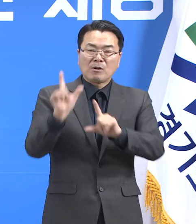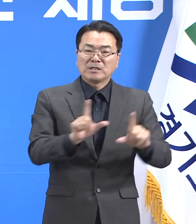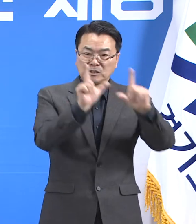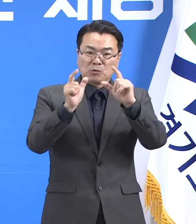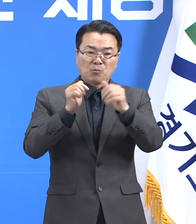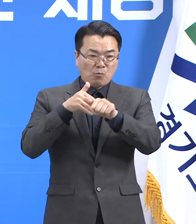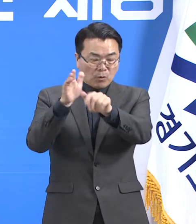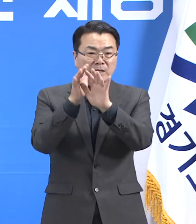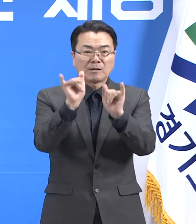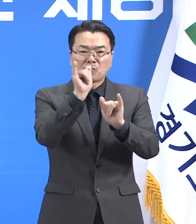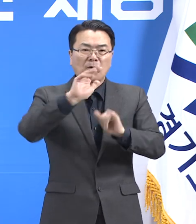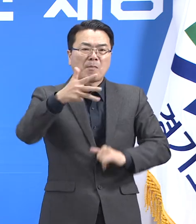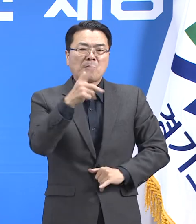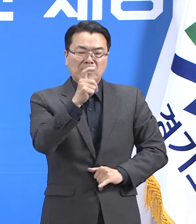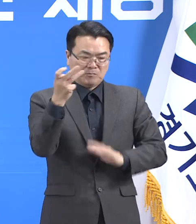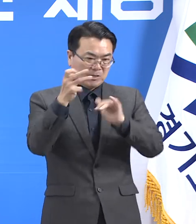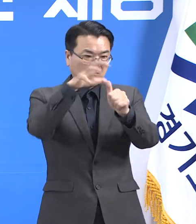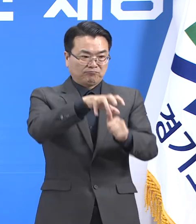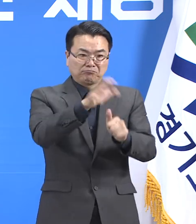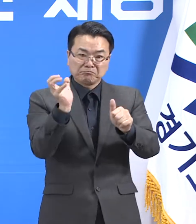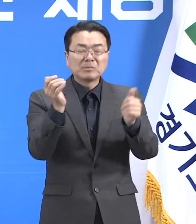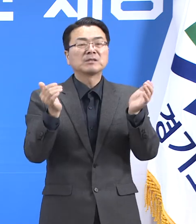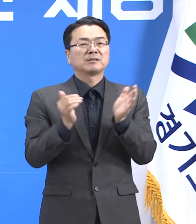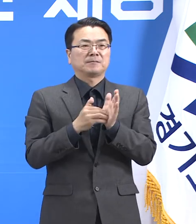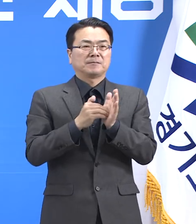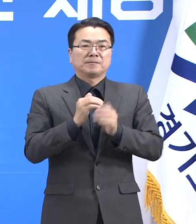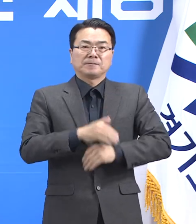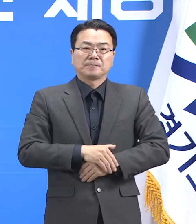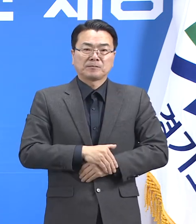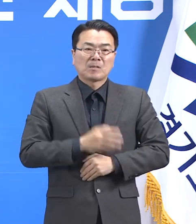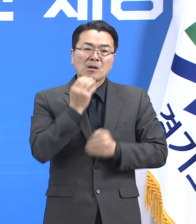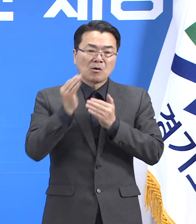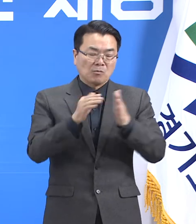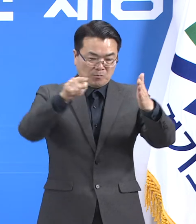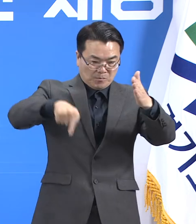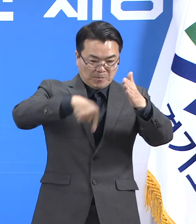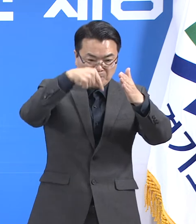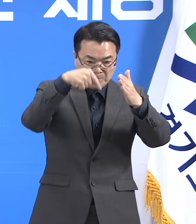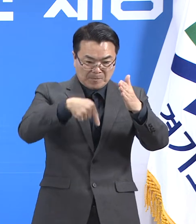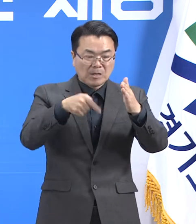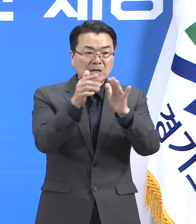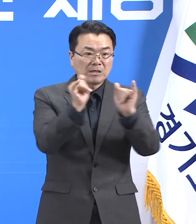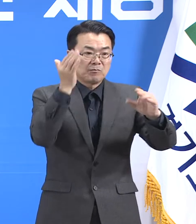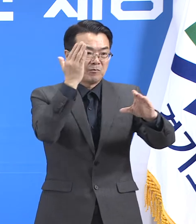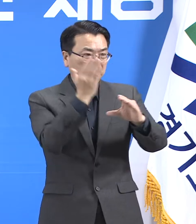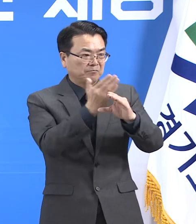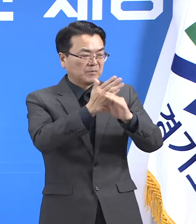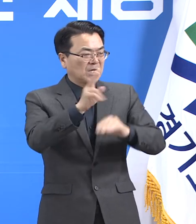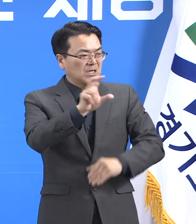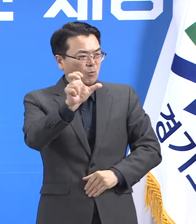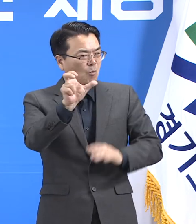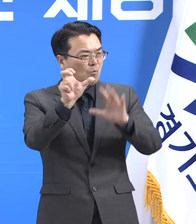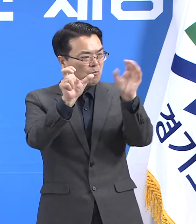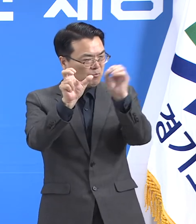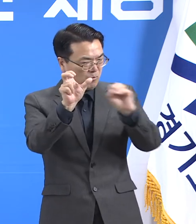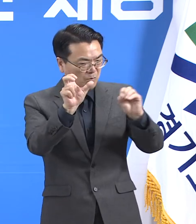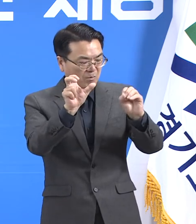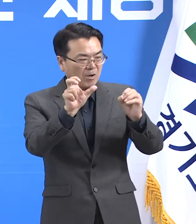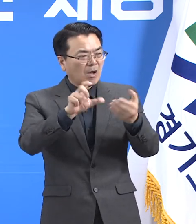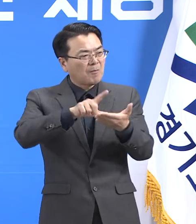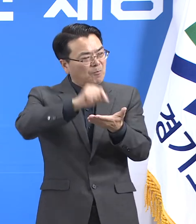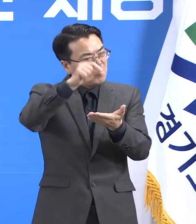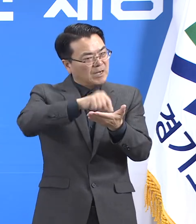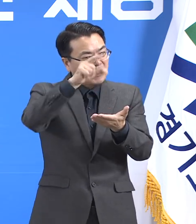803명은 격리 해제되었습니다. 최근 도내 신규 확진자의 약 25% 이상이 재택치료로